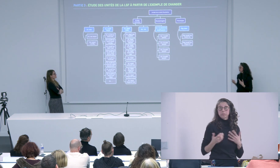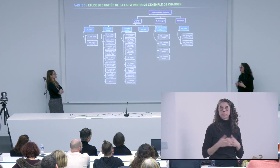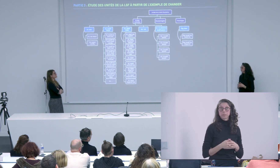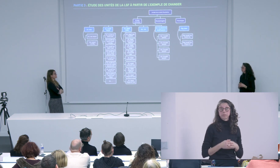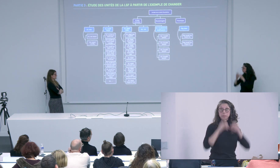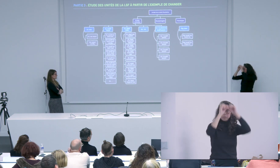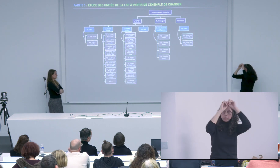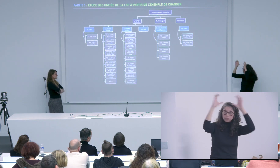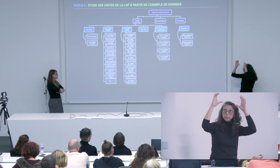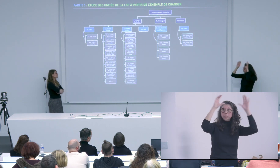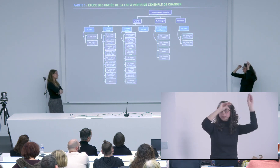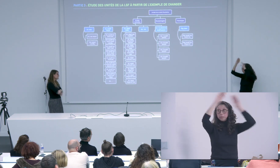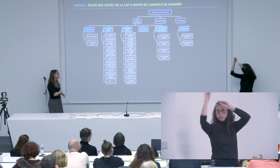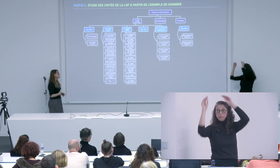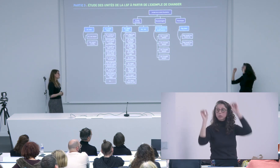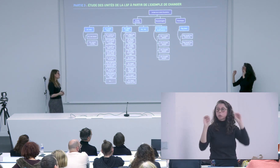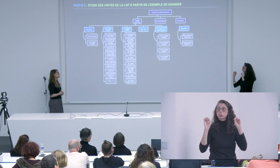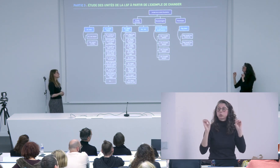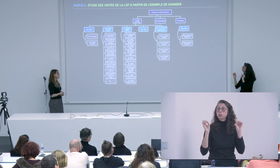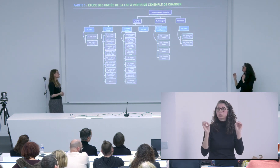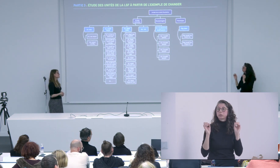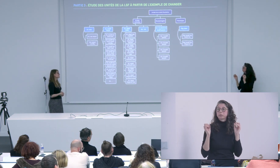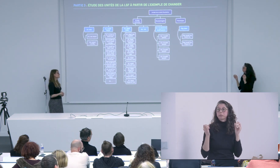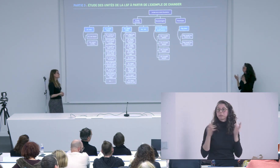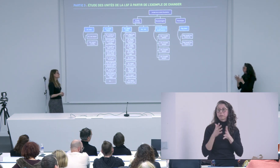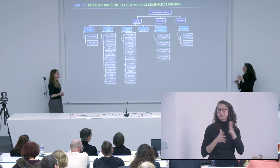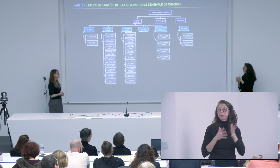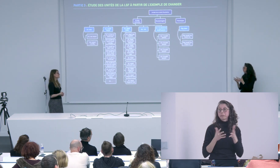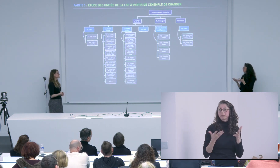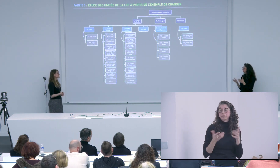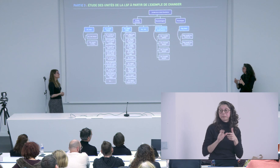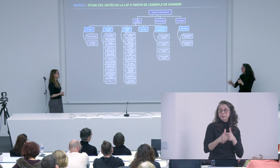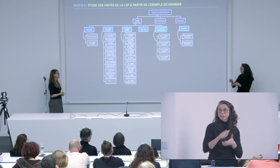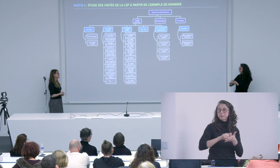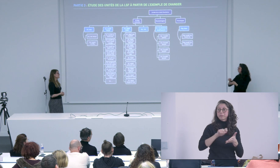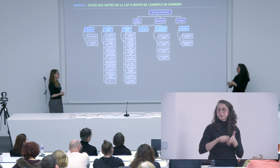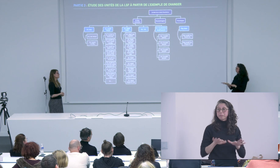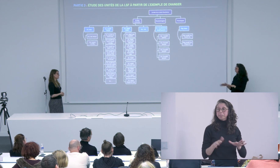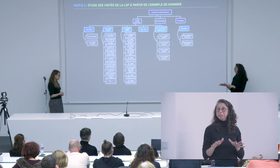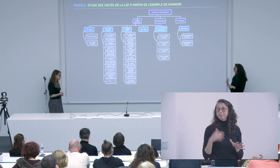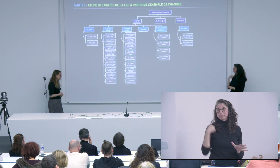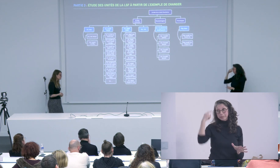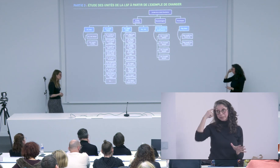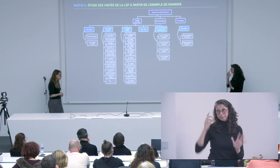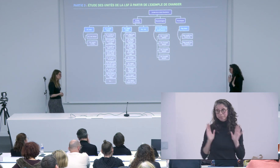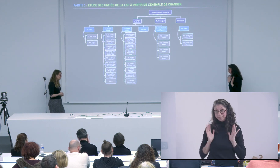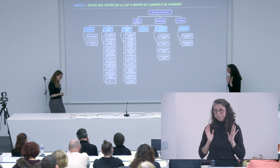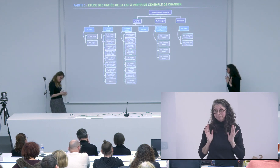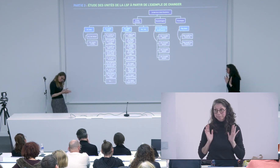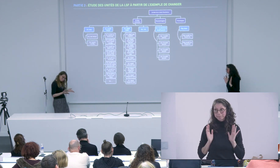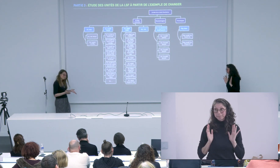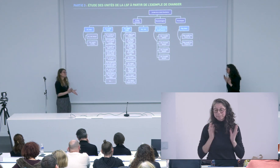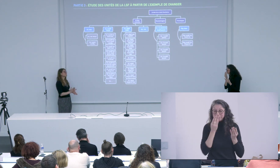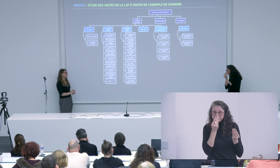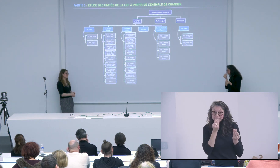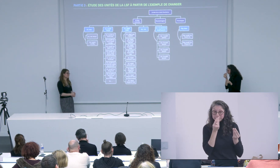mais c'est vrai que voilà ça c'était c'était une analyse vraiment très fine des UL pour essayer d